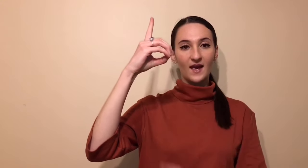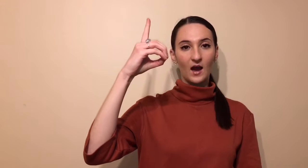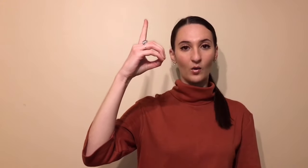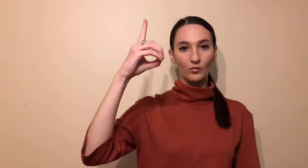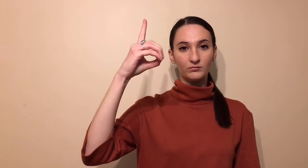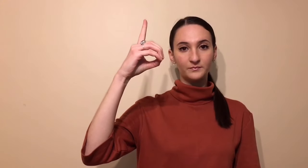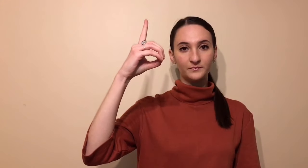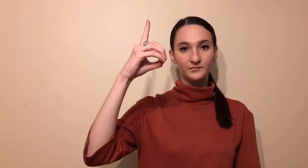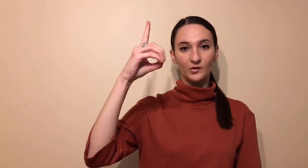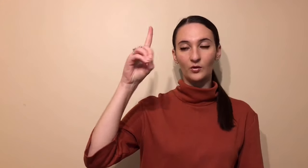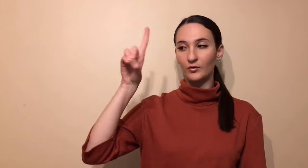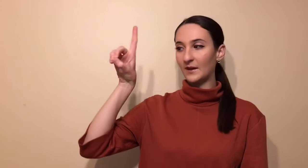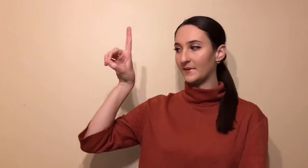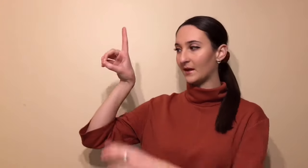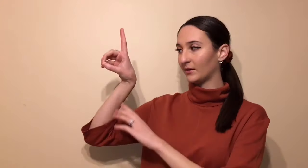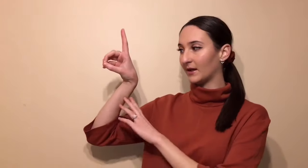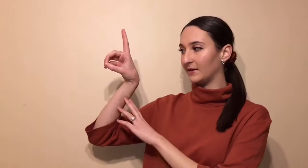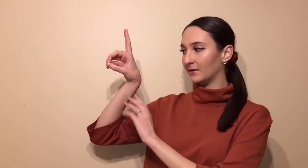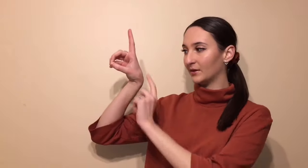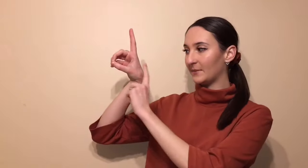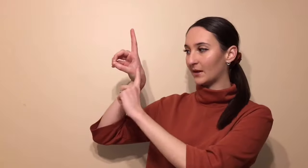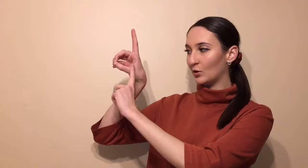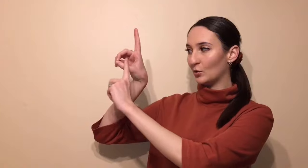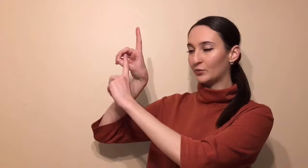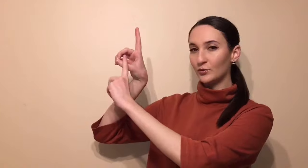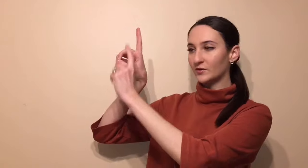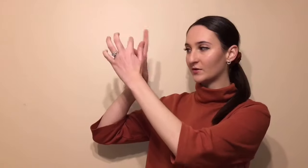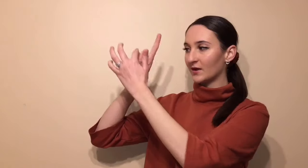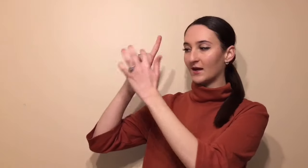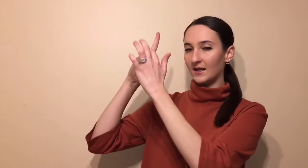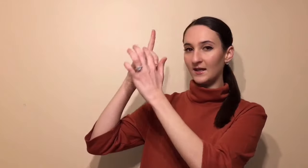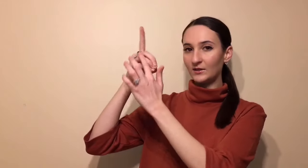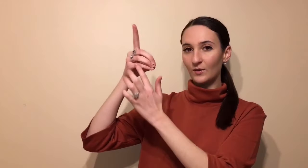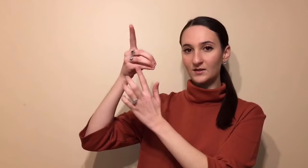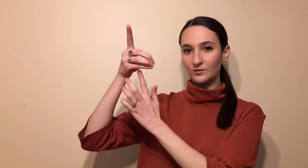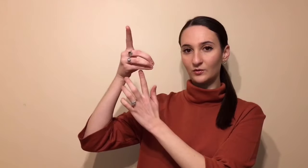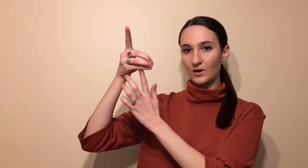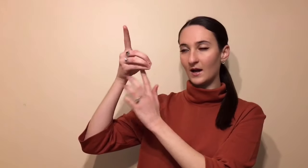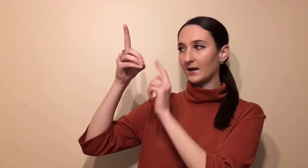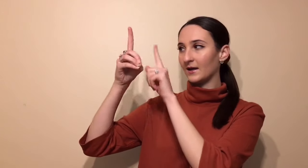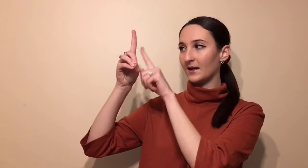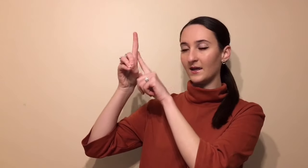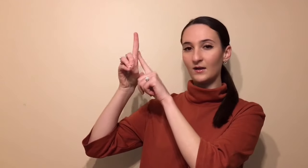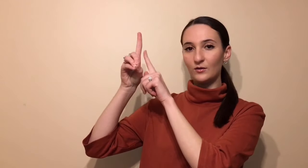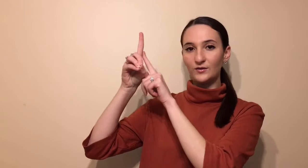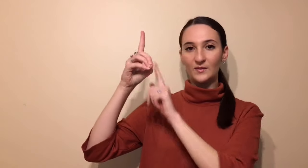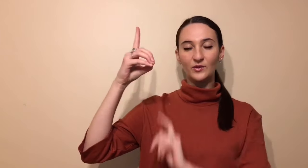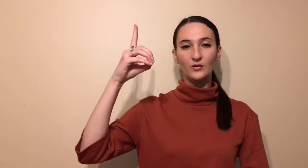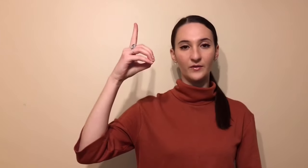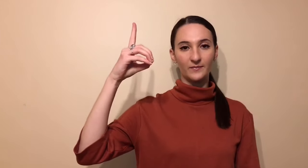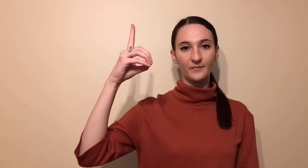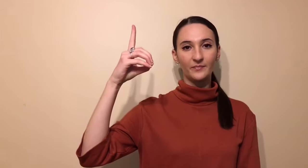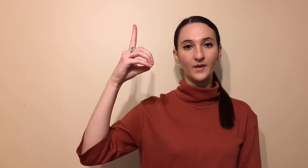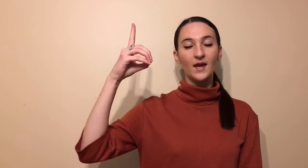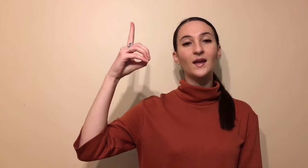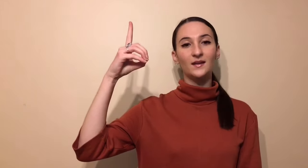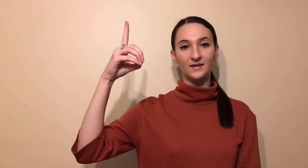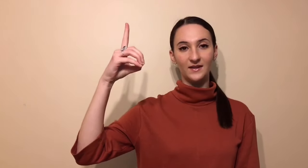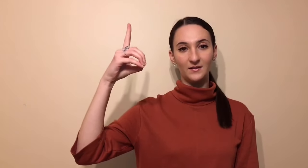un rond. On a bien le pouce, les trois autres doigts et le deuxième doigt levé. D.